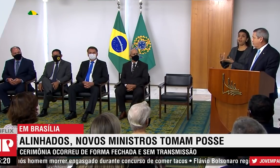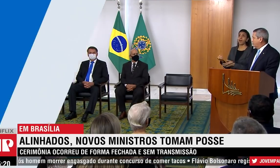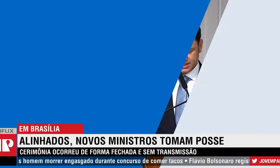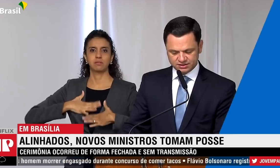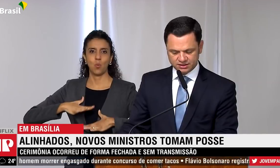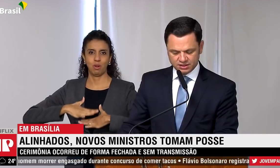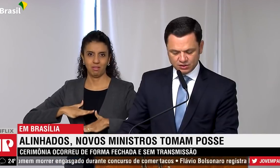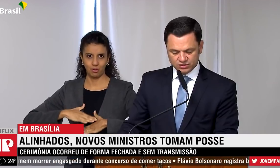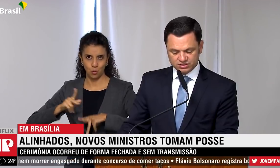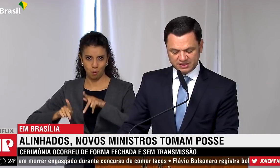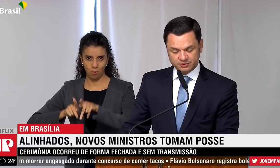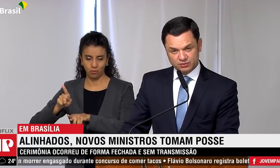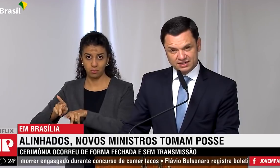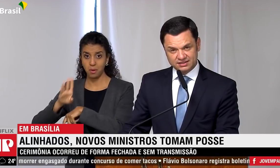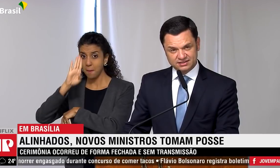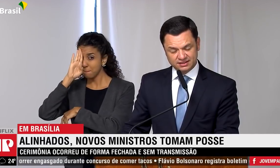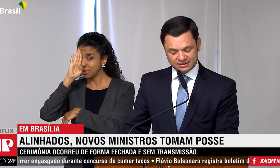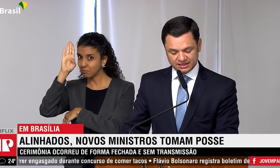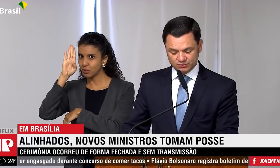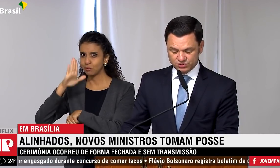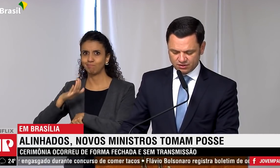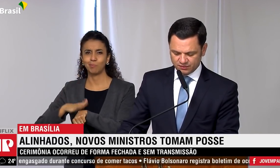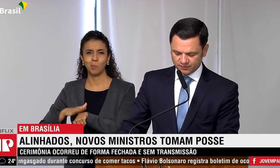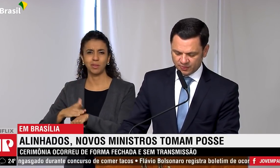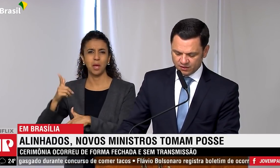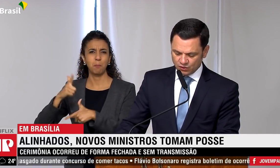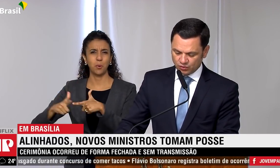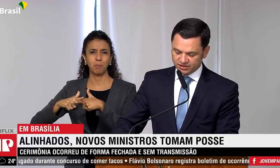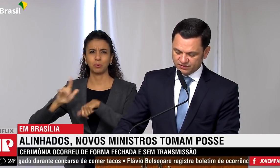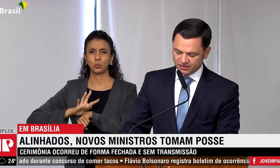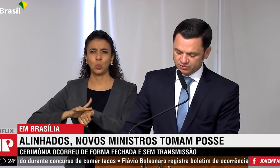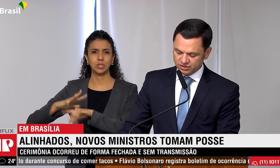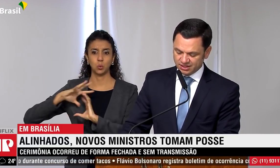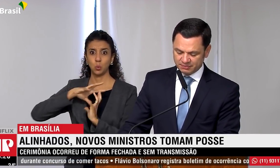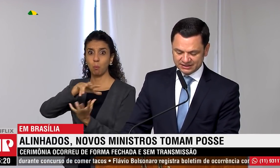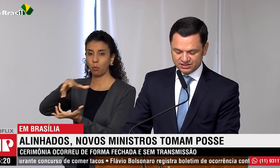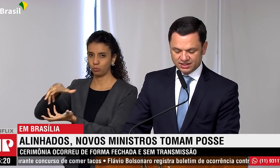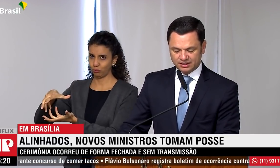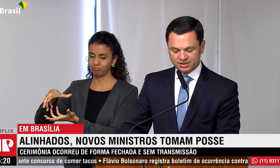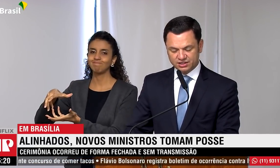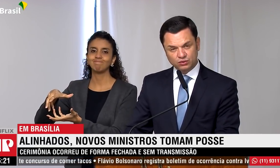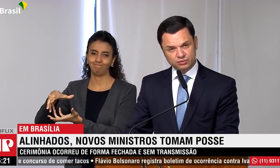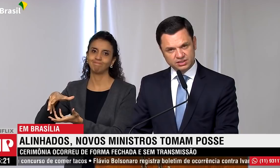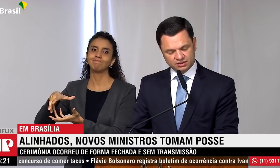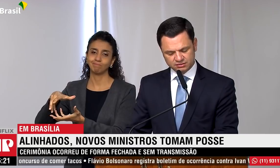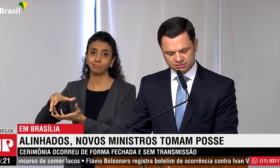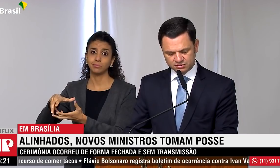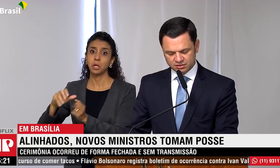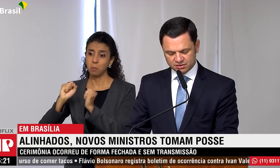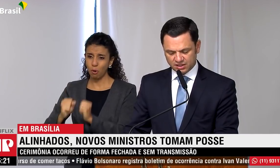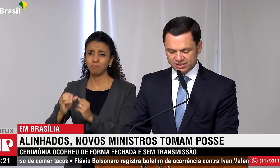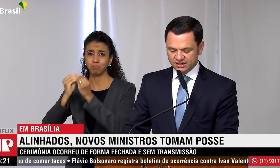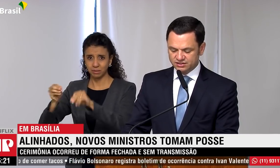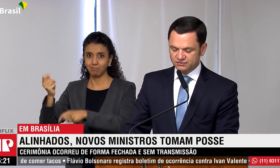no que está sendo feito. O ministro Anderson Torres, que agora chefia o Ministério da Justiça, afirmou que a força de segurança pública